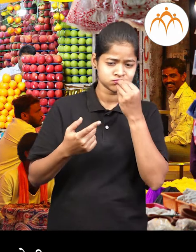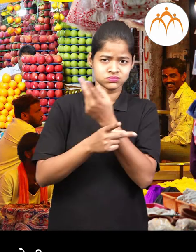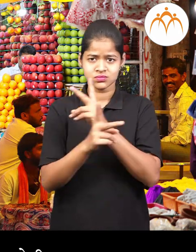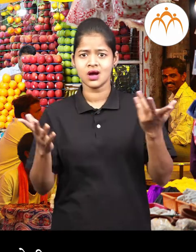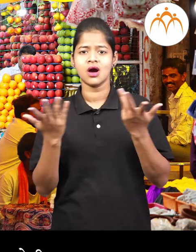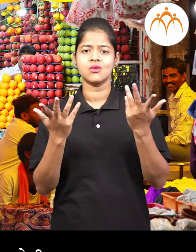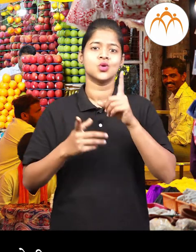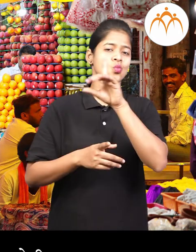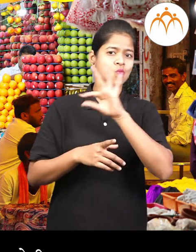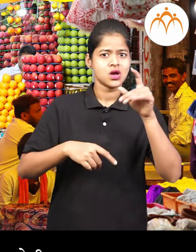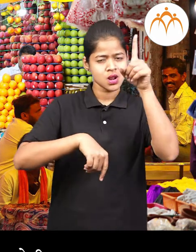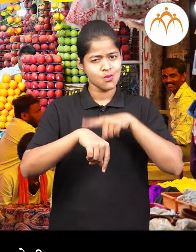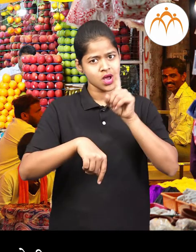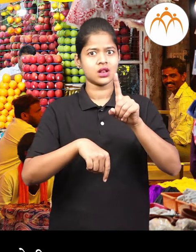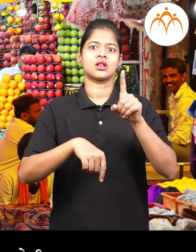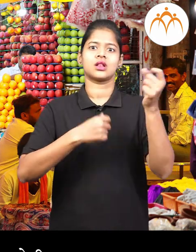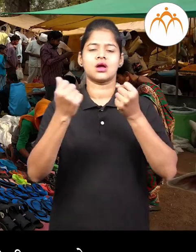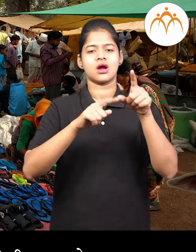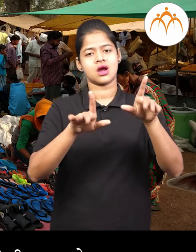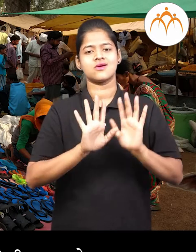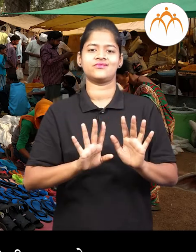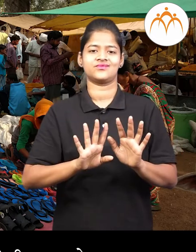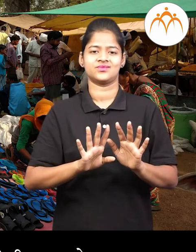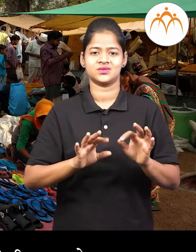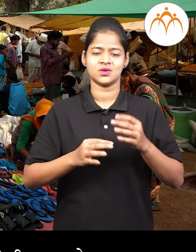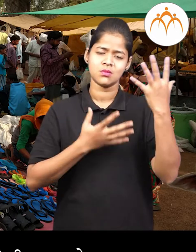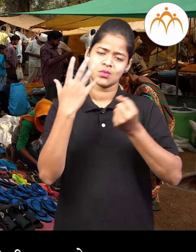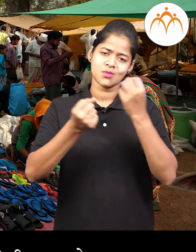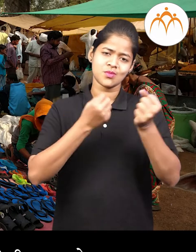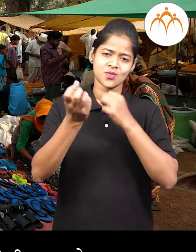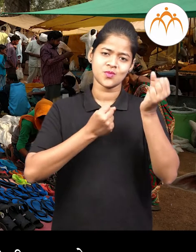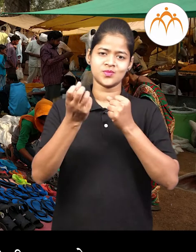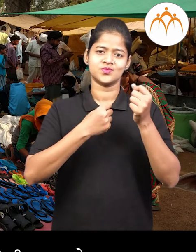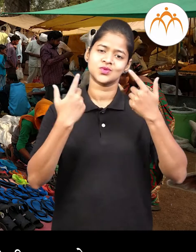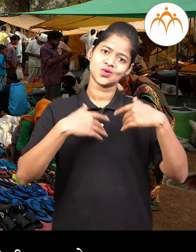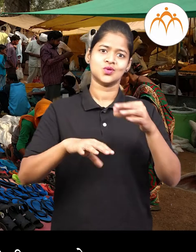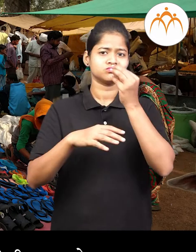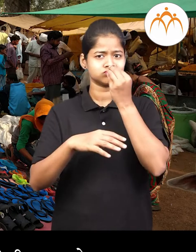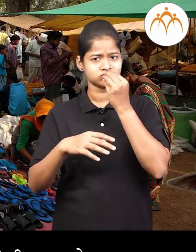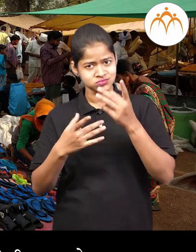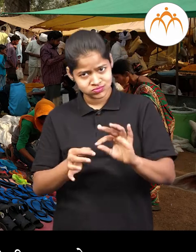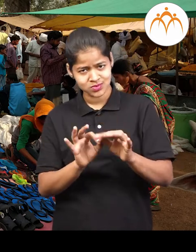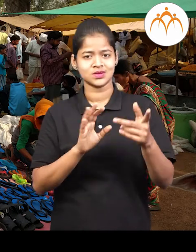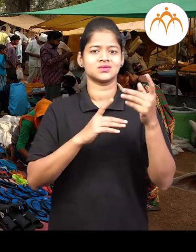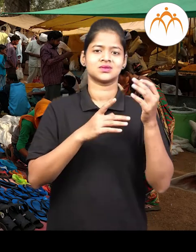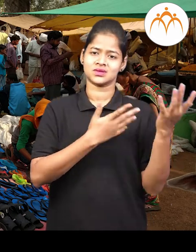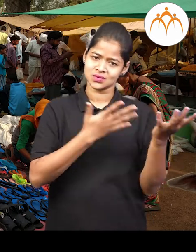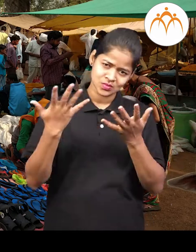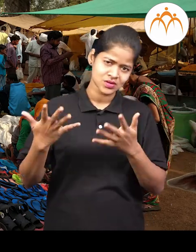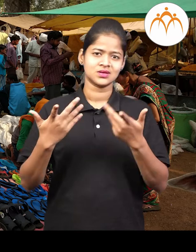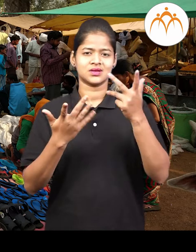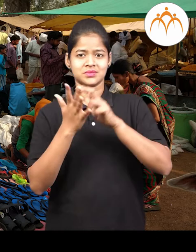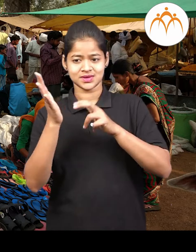असलेल्या वस्तु खरेदी करता यात अन्न धन्य, भाजी पाला, शेतीची अवजारे, कपडे